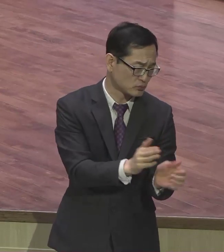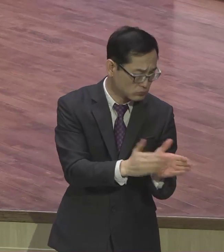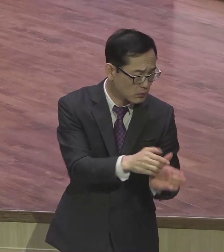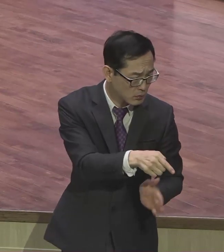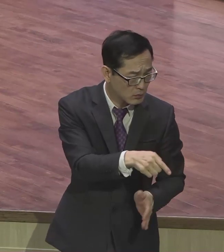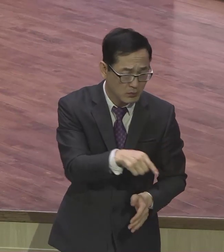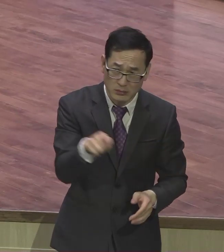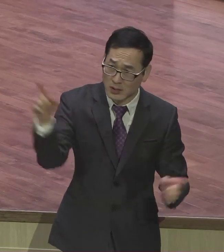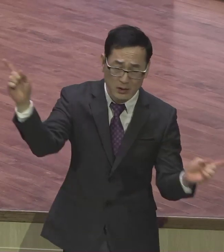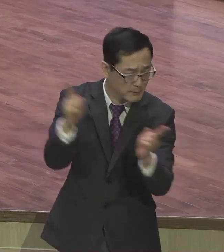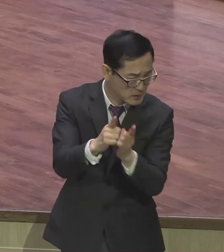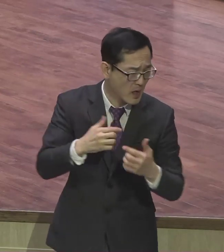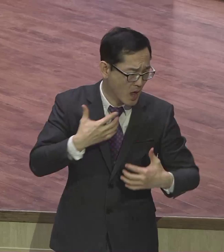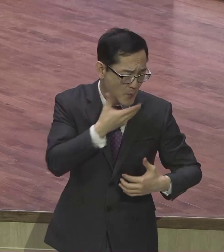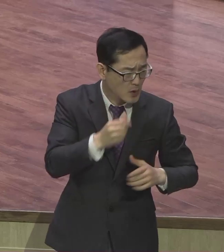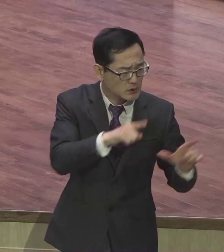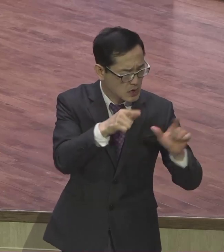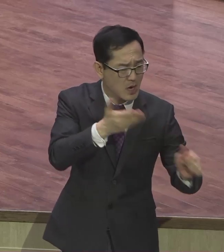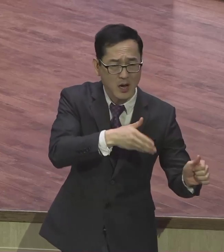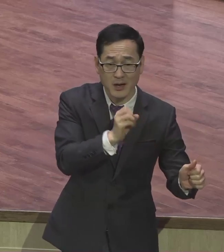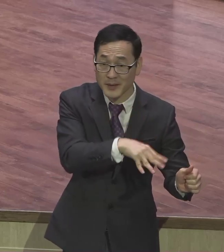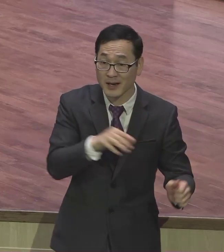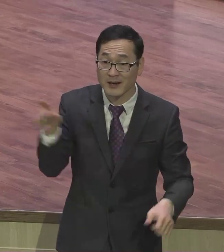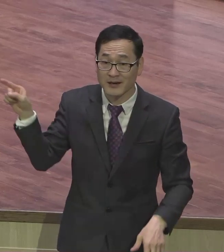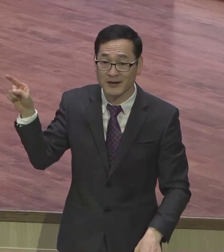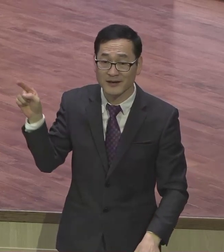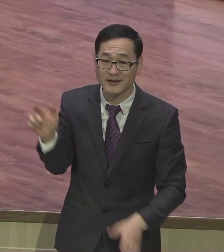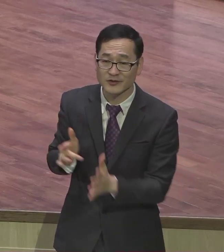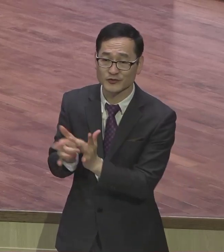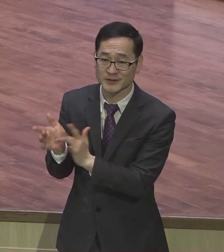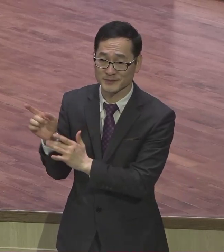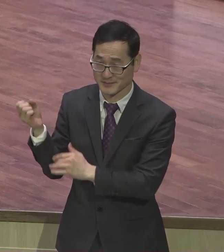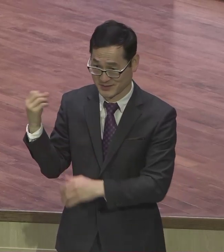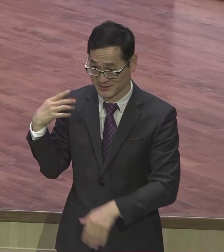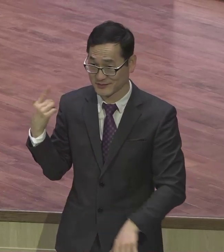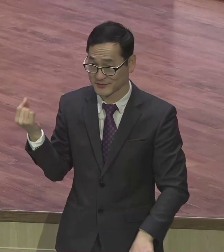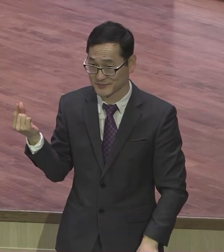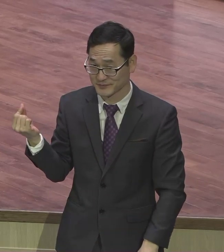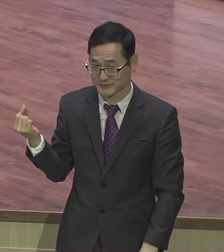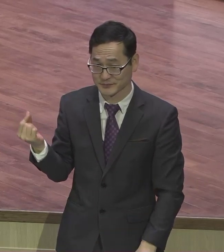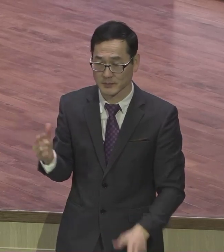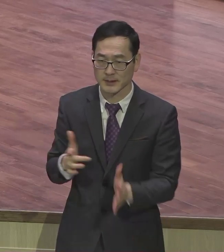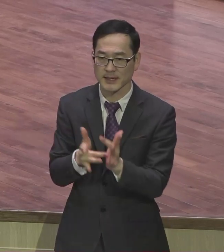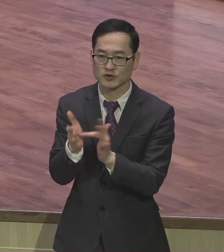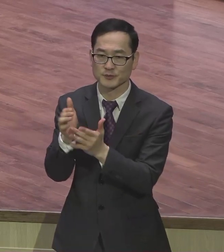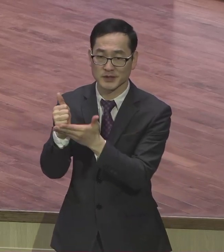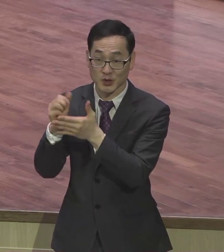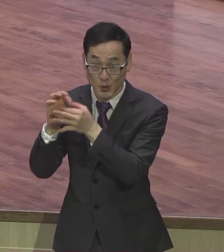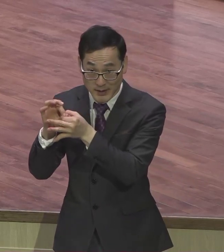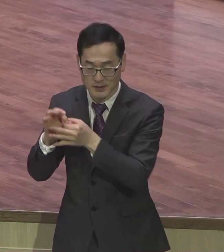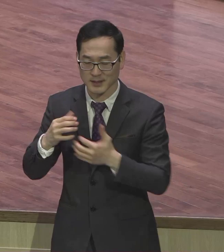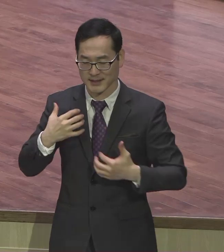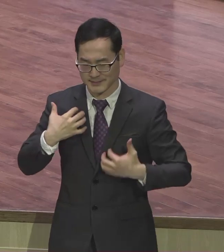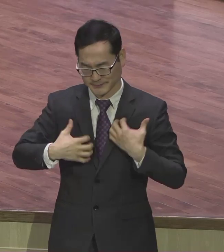성대 여러분 예수 그리스도를 통해서 주어진 기쁨 그 즐거움을 실제로 삶 속에서